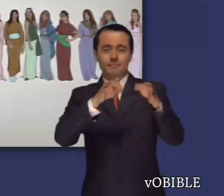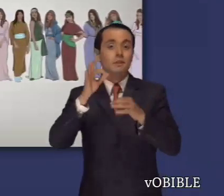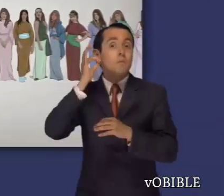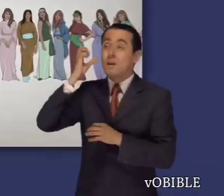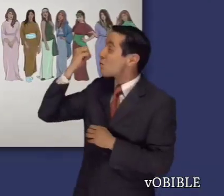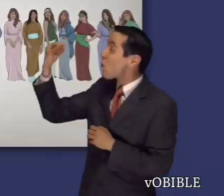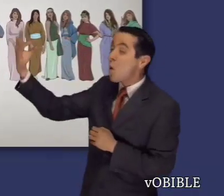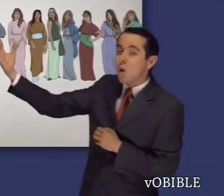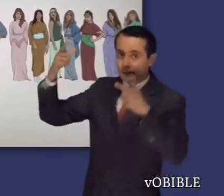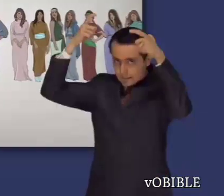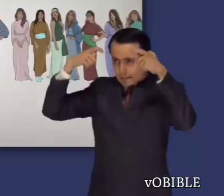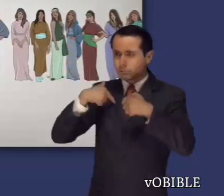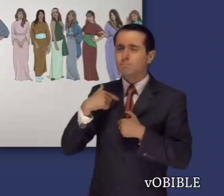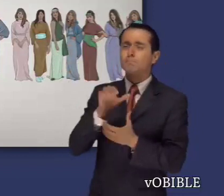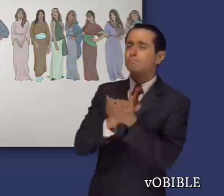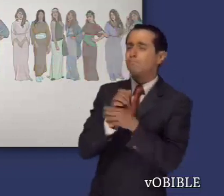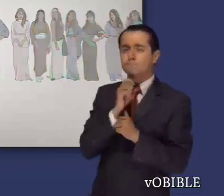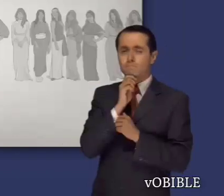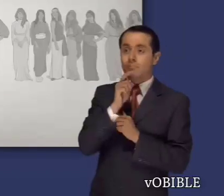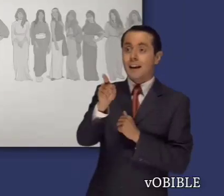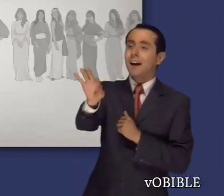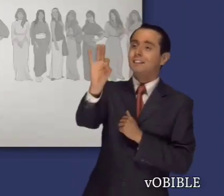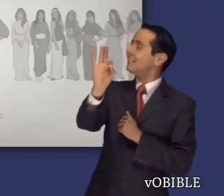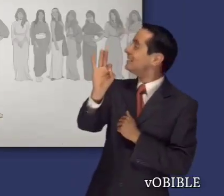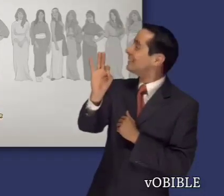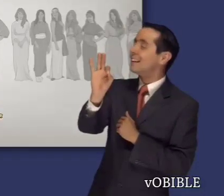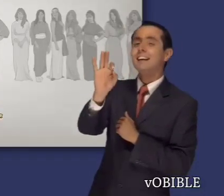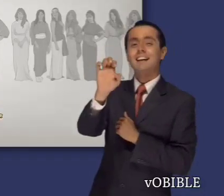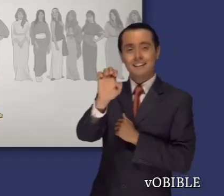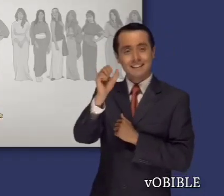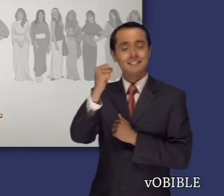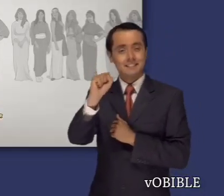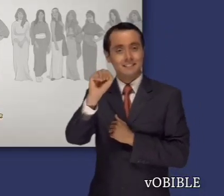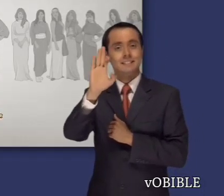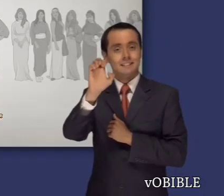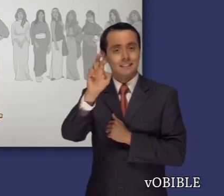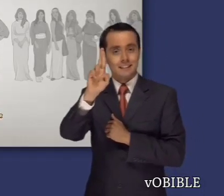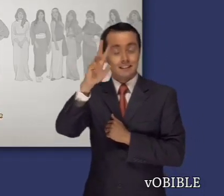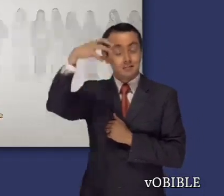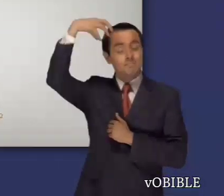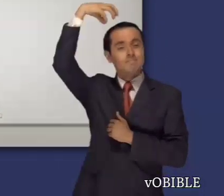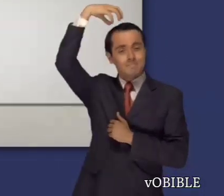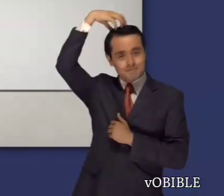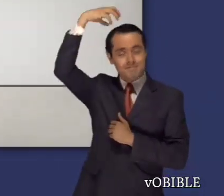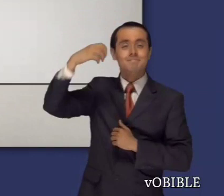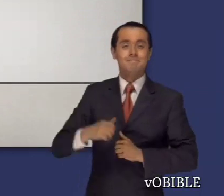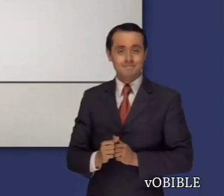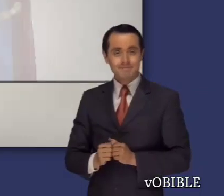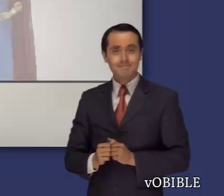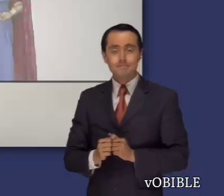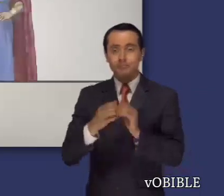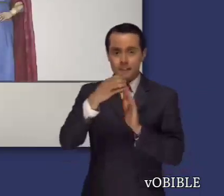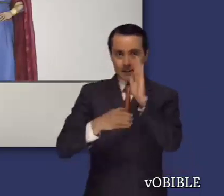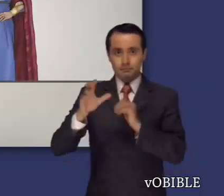buscó por todo el imperio una nueva reina. Esther fue la elegida. En los capítulos 3 a